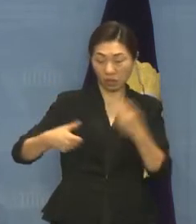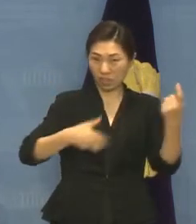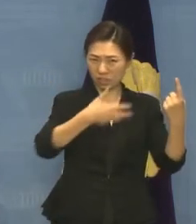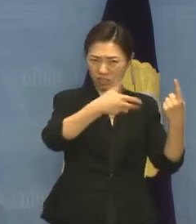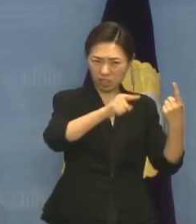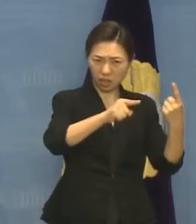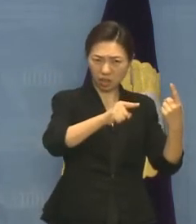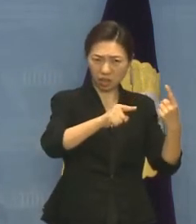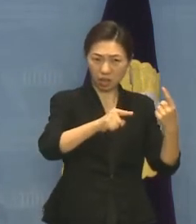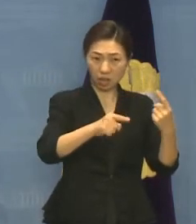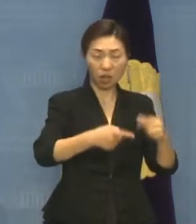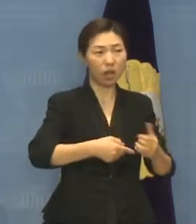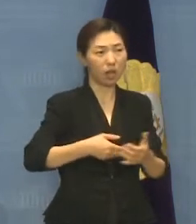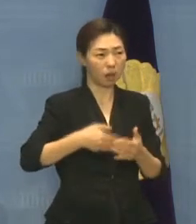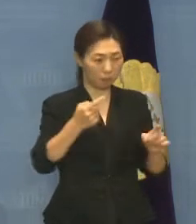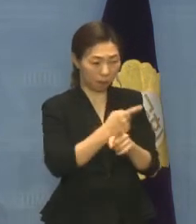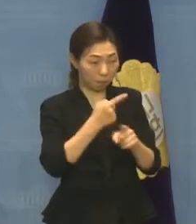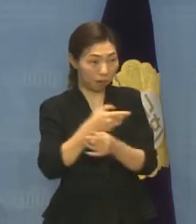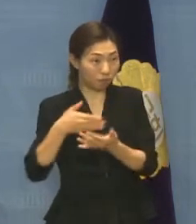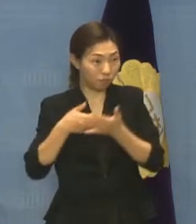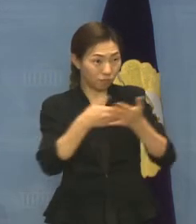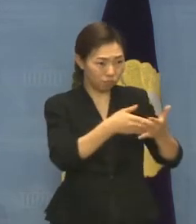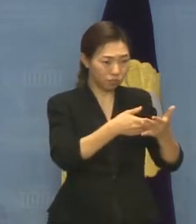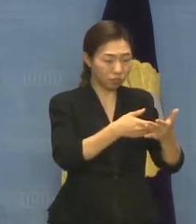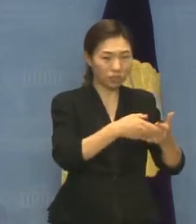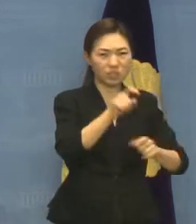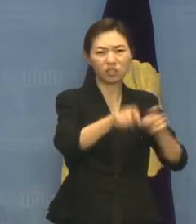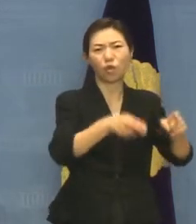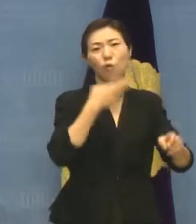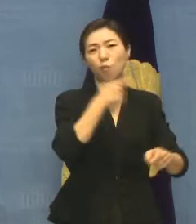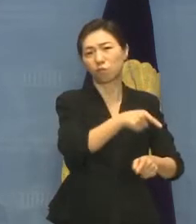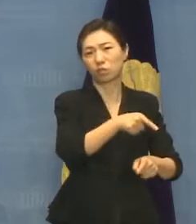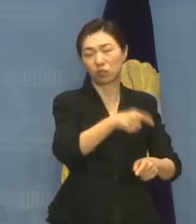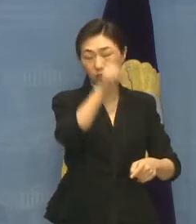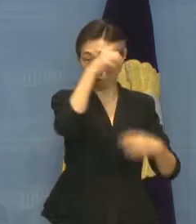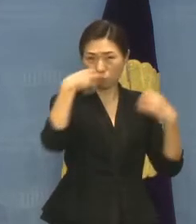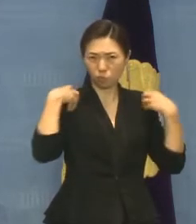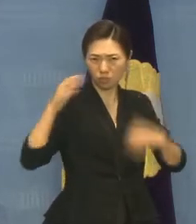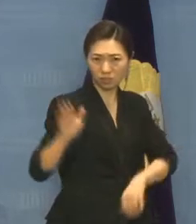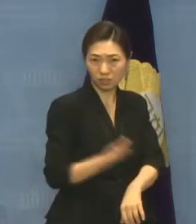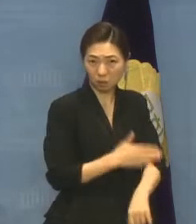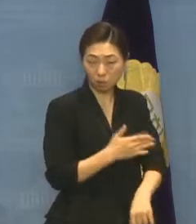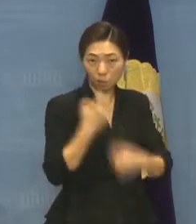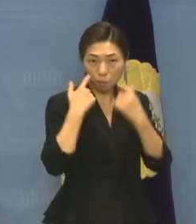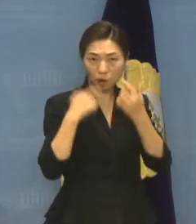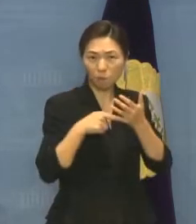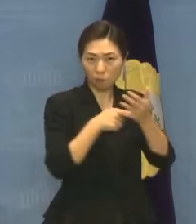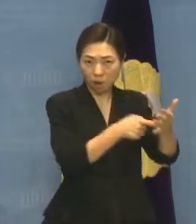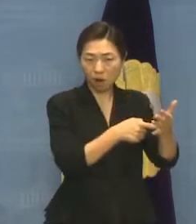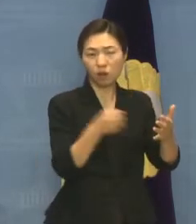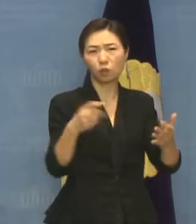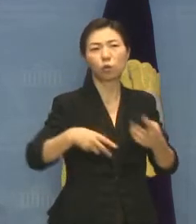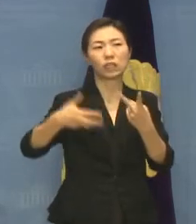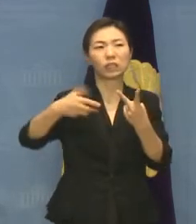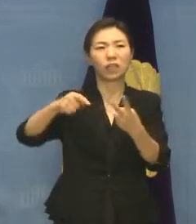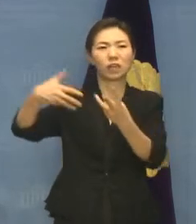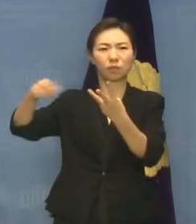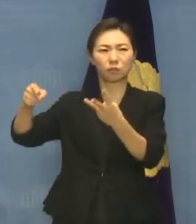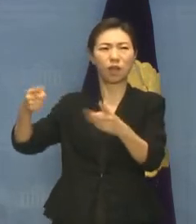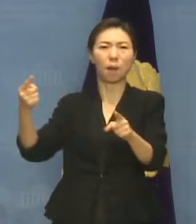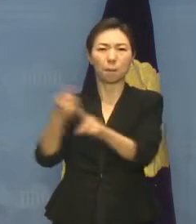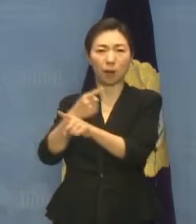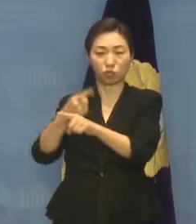대한민국 정부를 규탄하며 책임있는 2차, 3차 최종 견해 이행을 촉구하며 다음 5가지